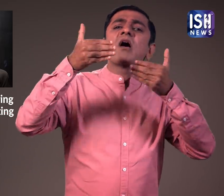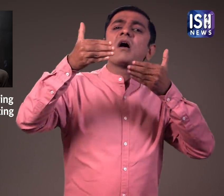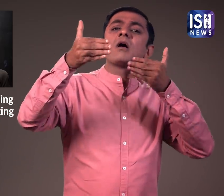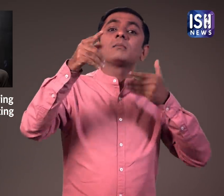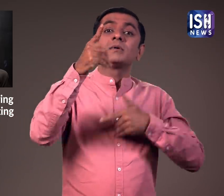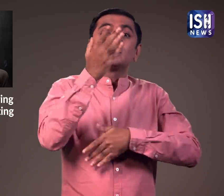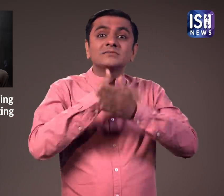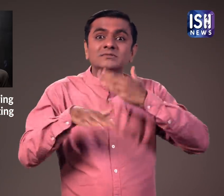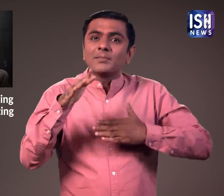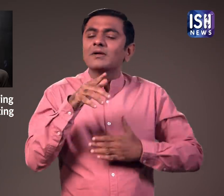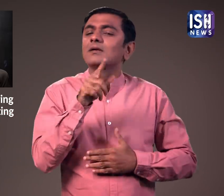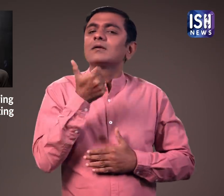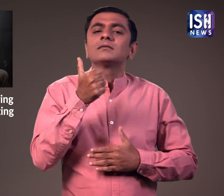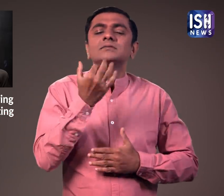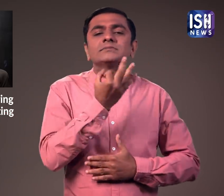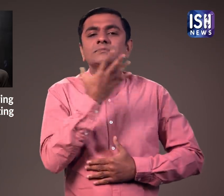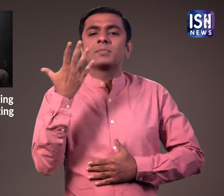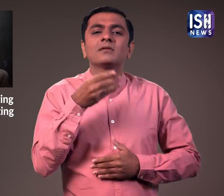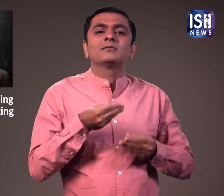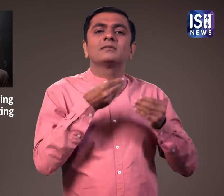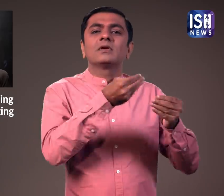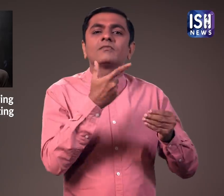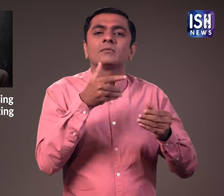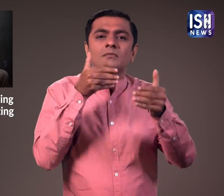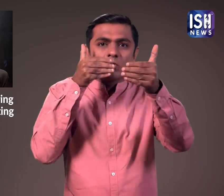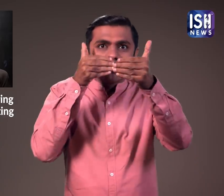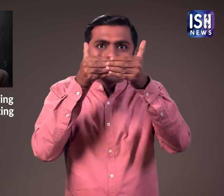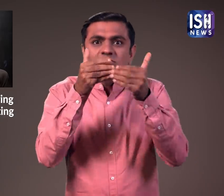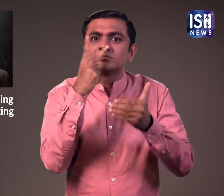दिया जाता है ताकि वे कलाकरूति को इस पर्ष डूप से देख